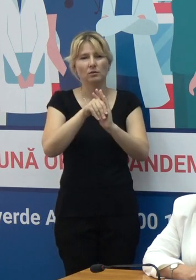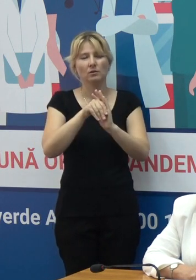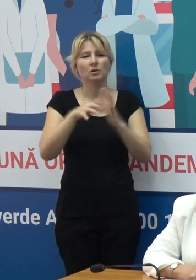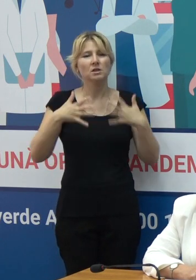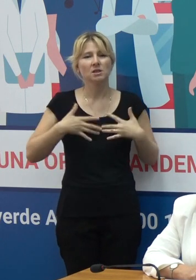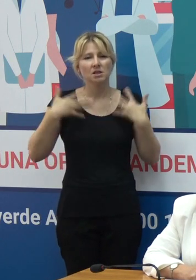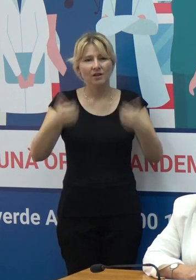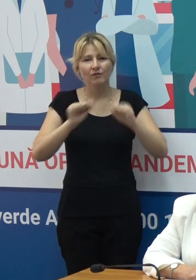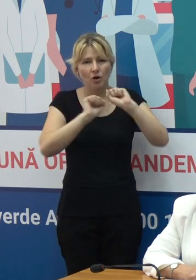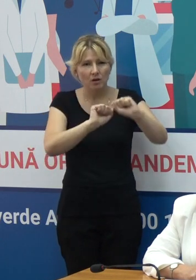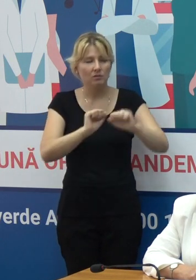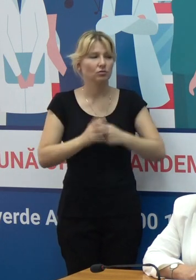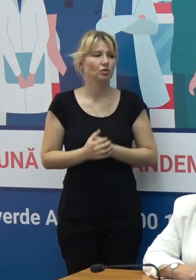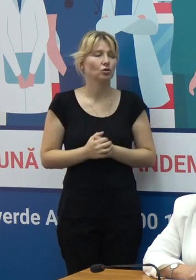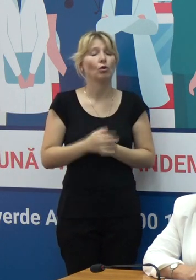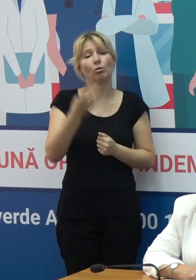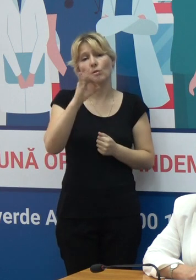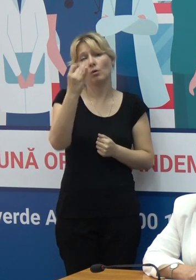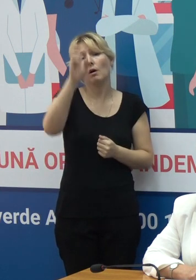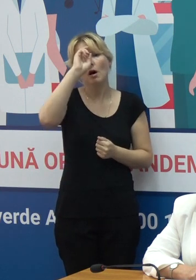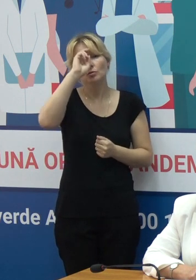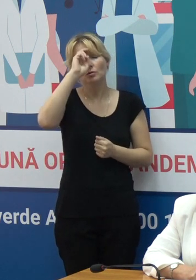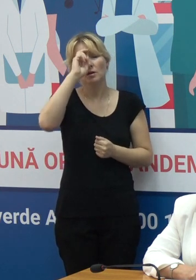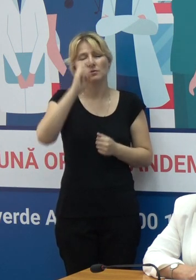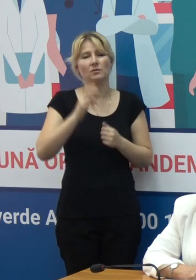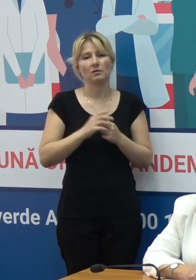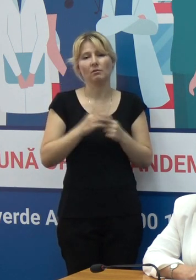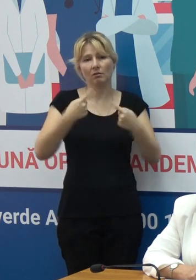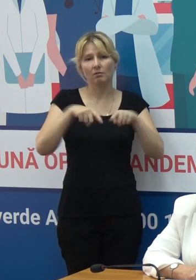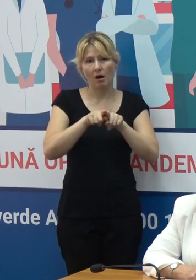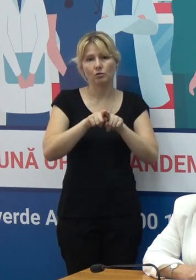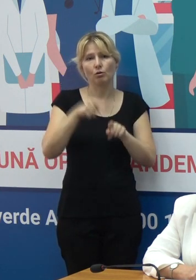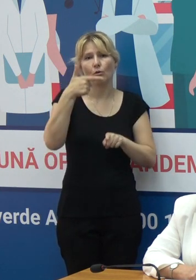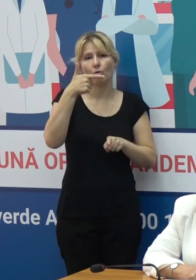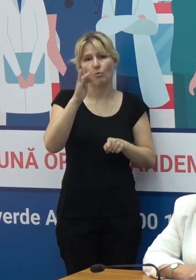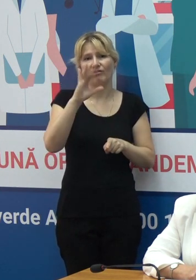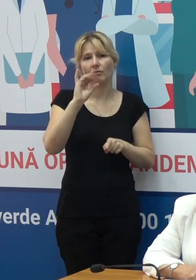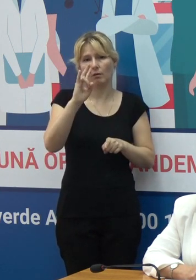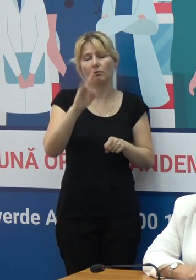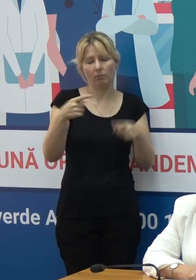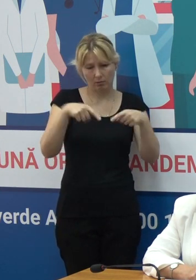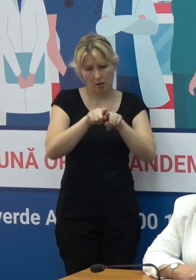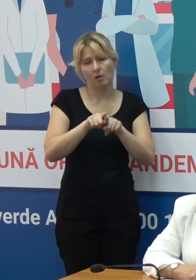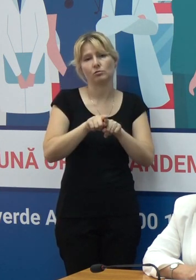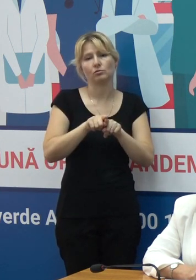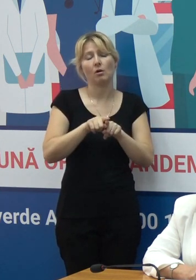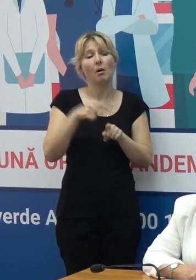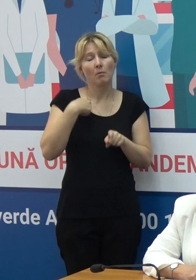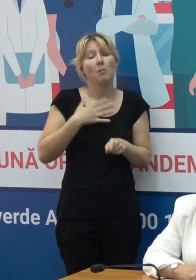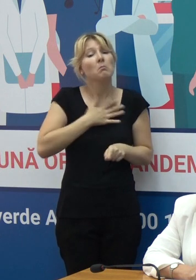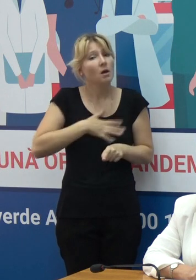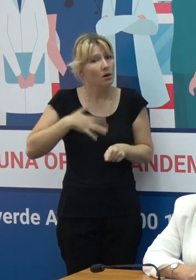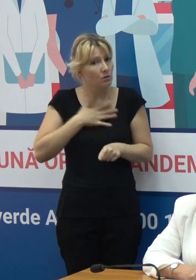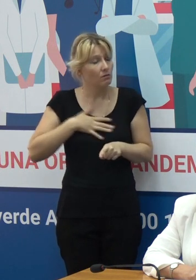guvernului. Pe toți ne încrijorează,